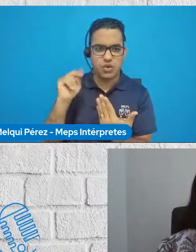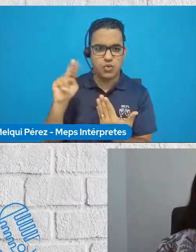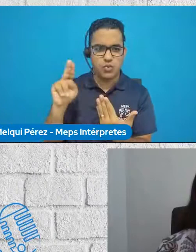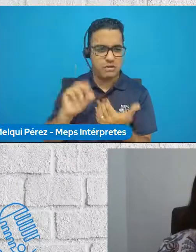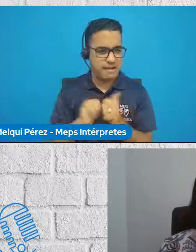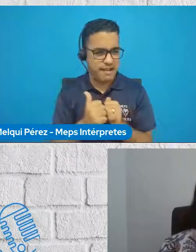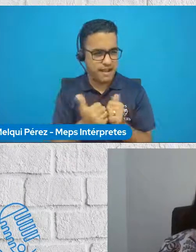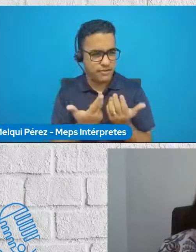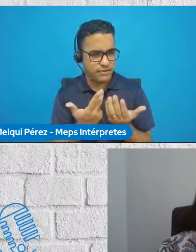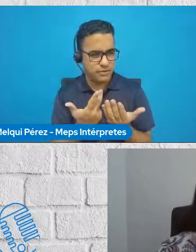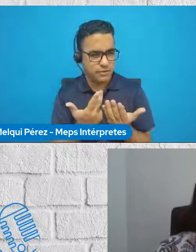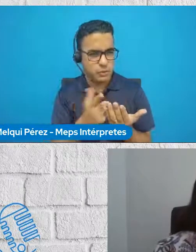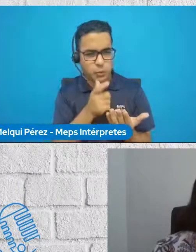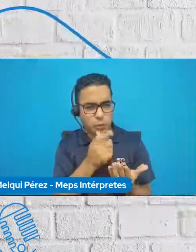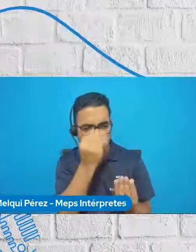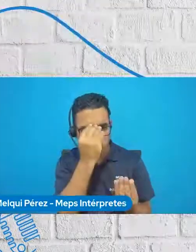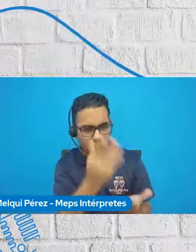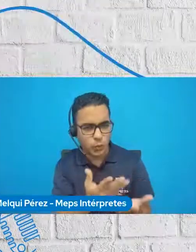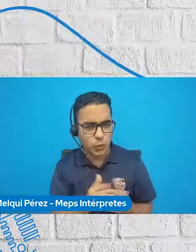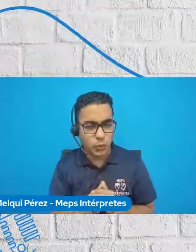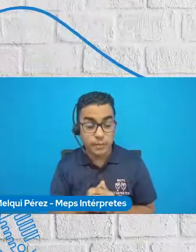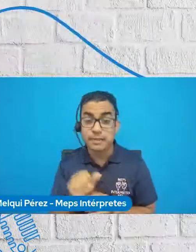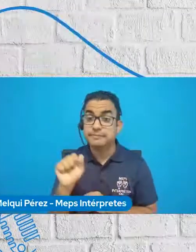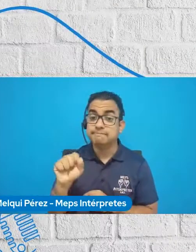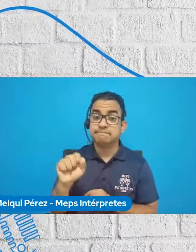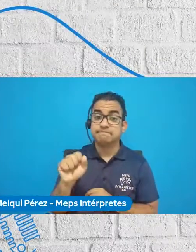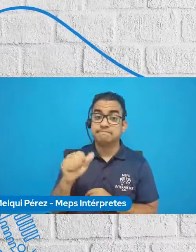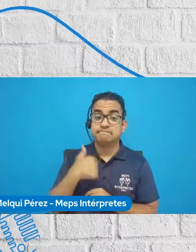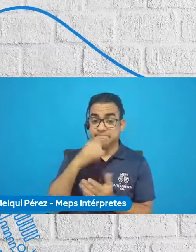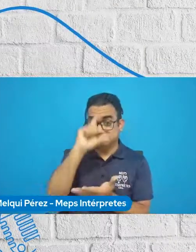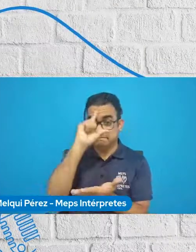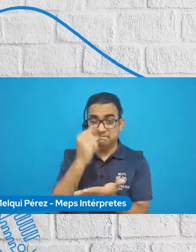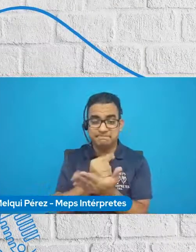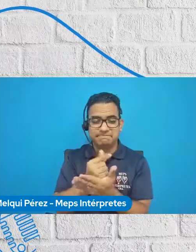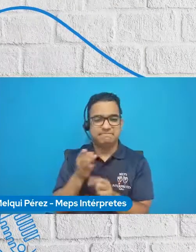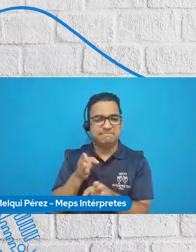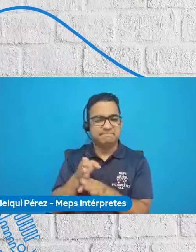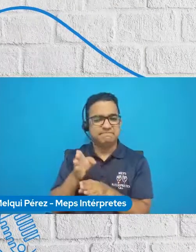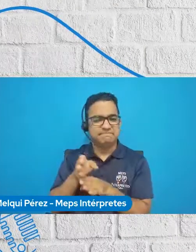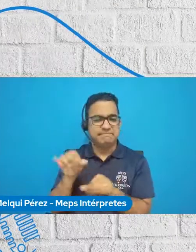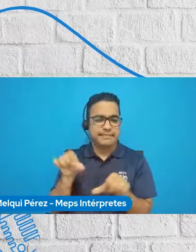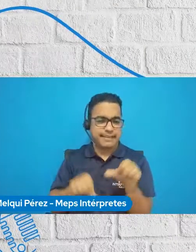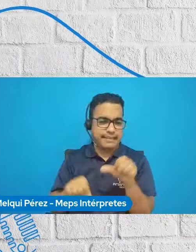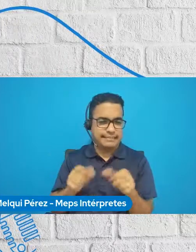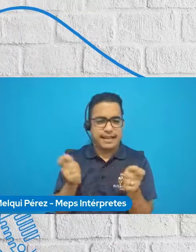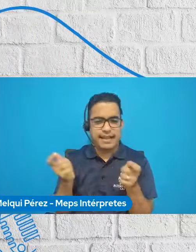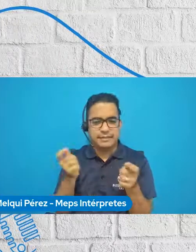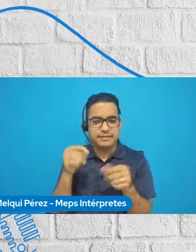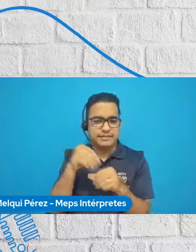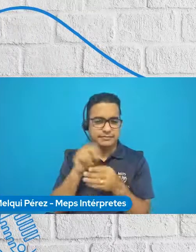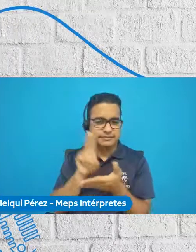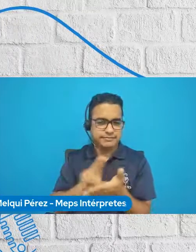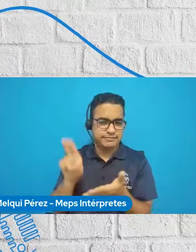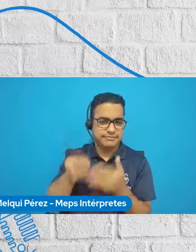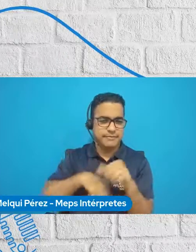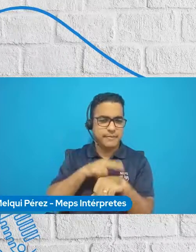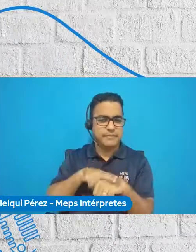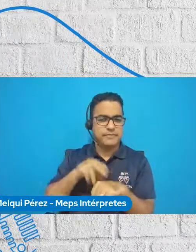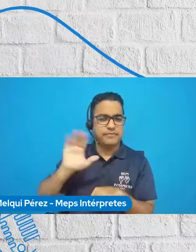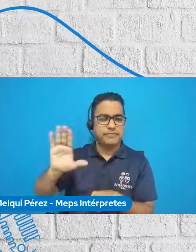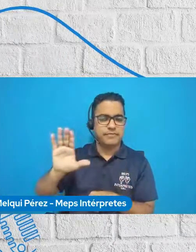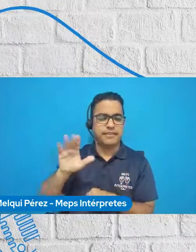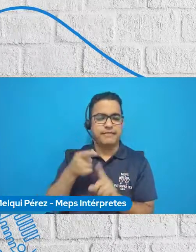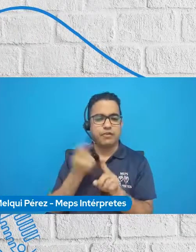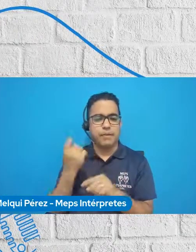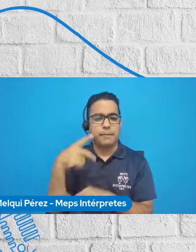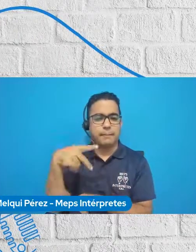conociste? Sí, claro, Carmen. Yo me gradué de la Facultad de Ciencias Administrativas de la Universidad Nacional Mayor de San Marcos, de